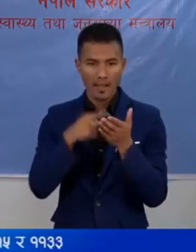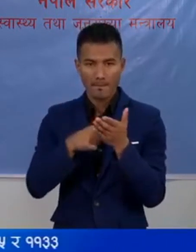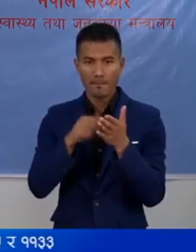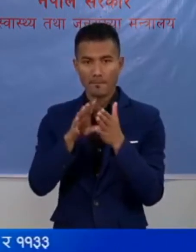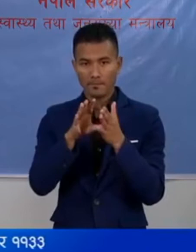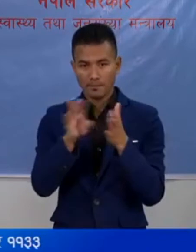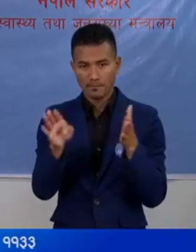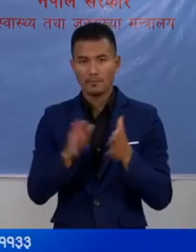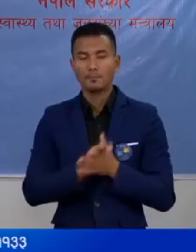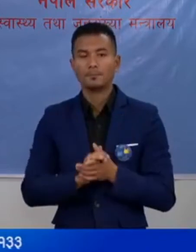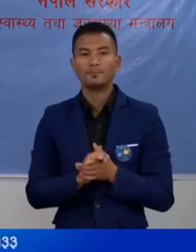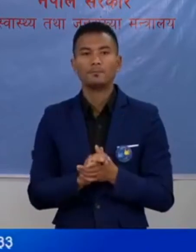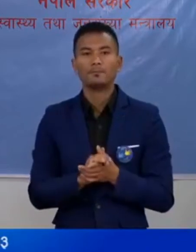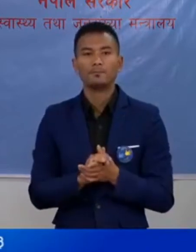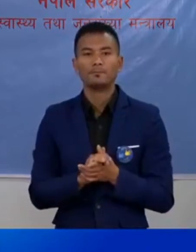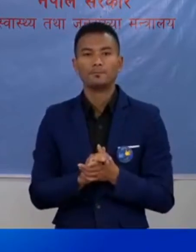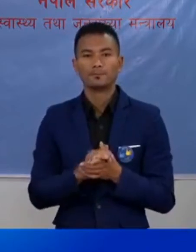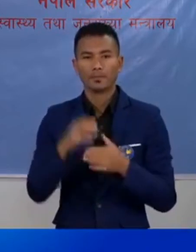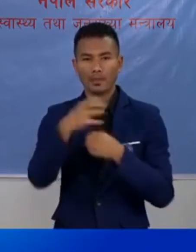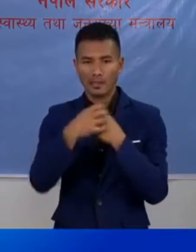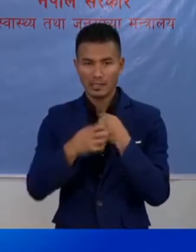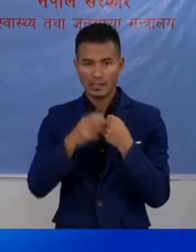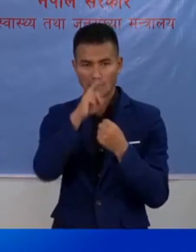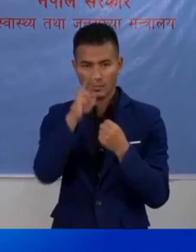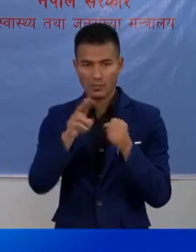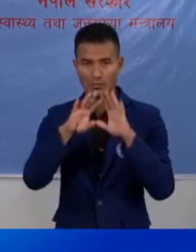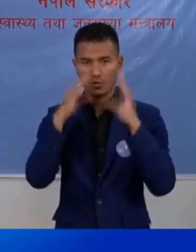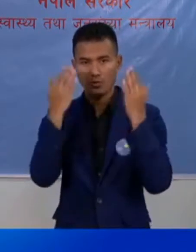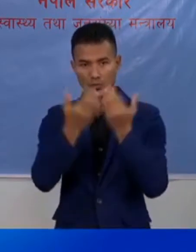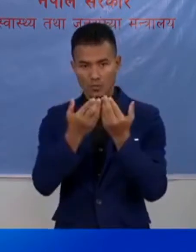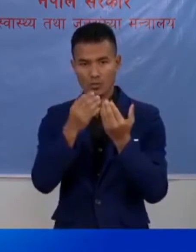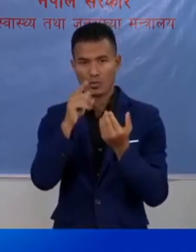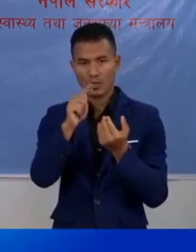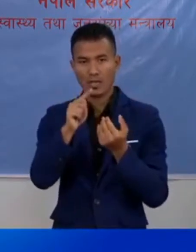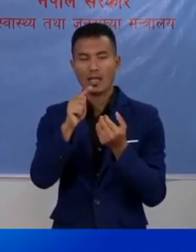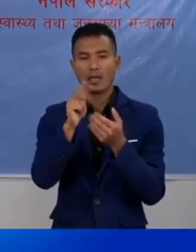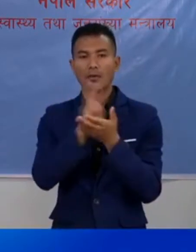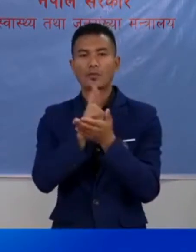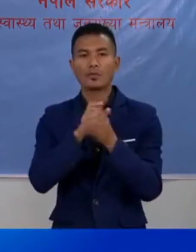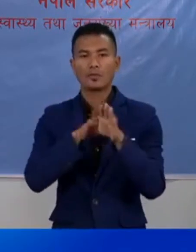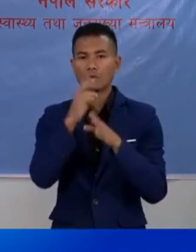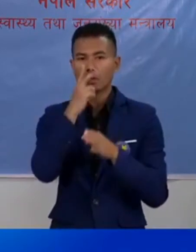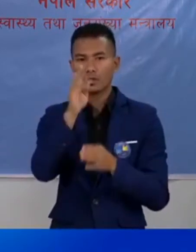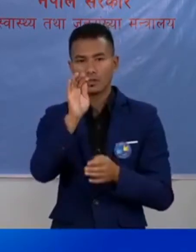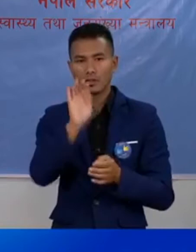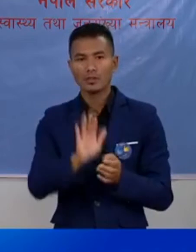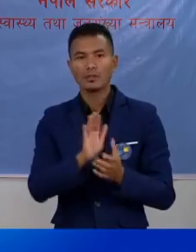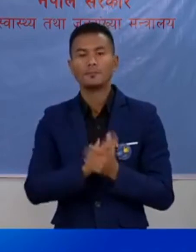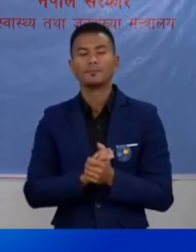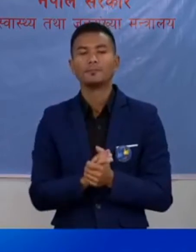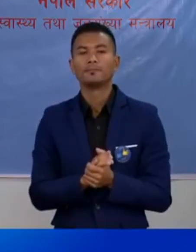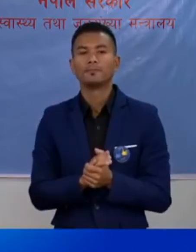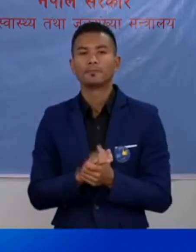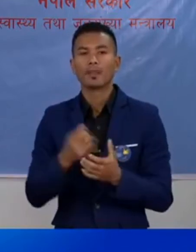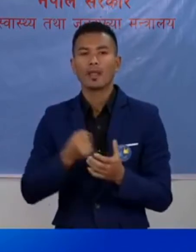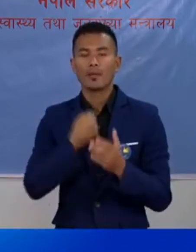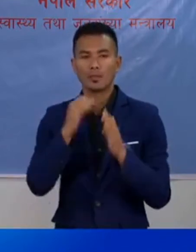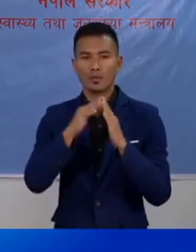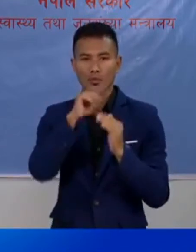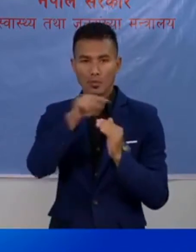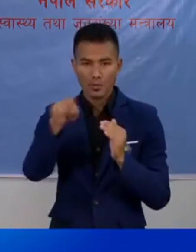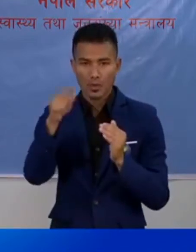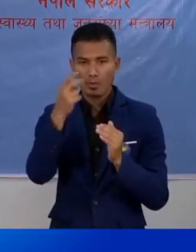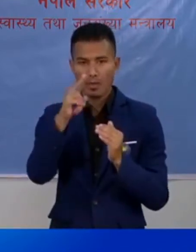देश र विश्यो का पछिल तथ्यांक हरू यहार सक्किन छा। आफनो वरी